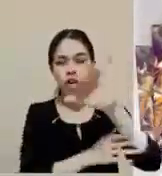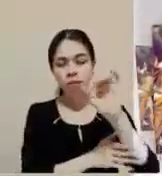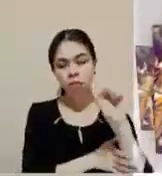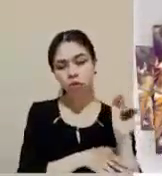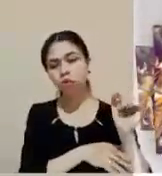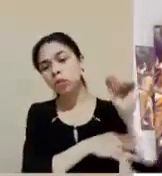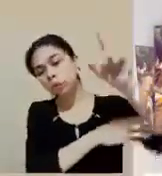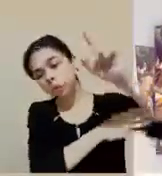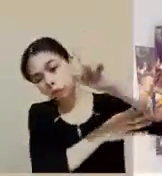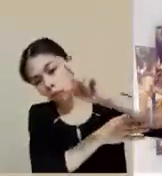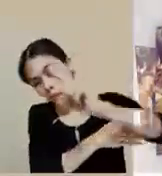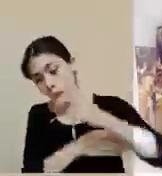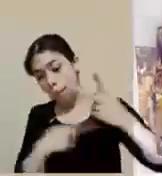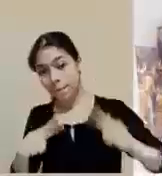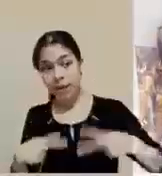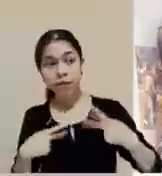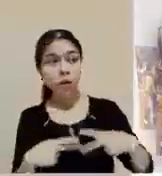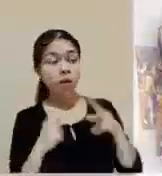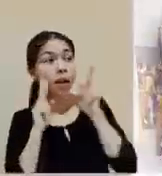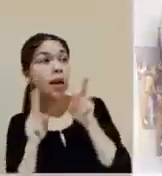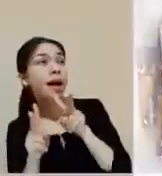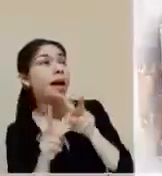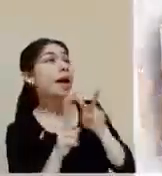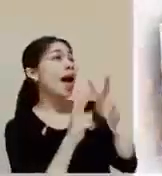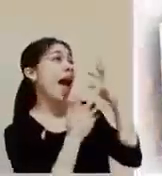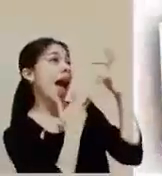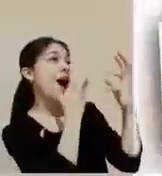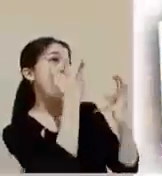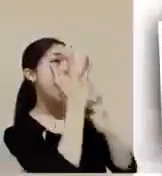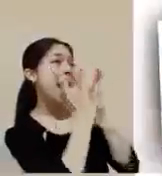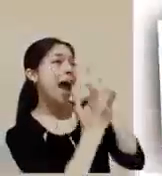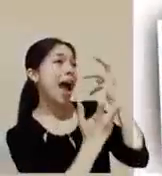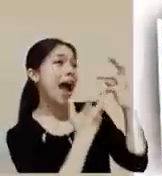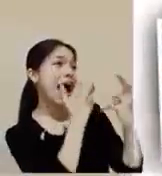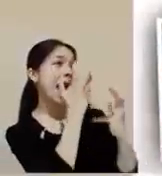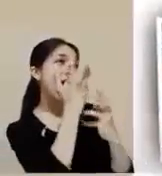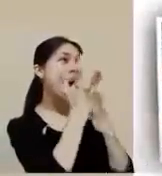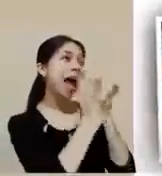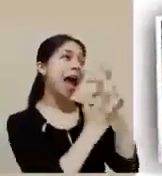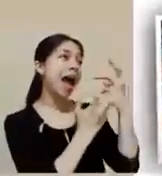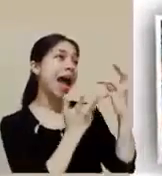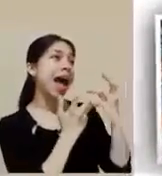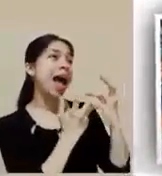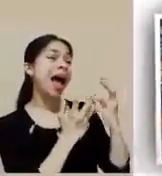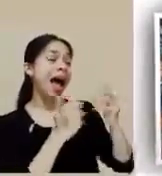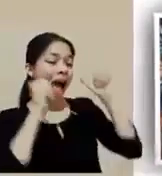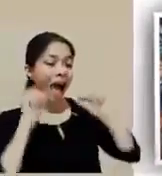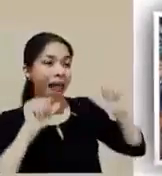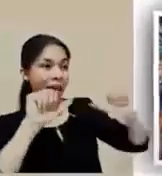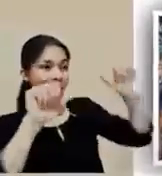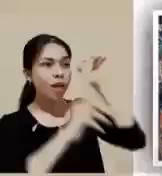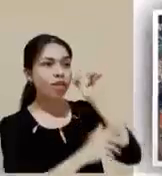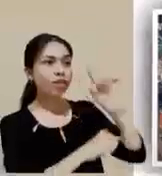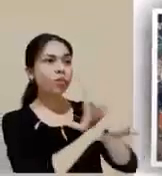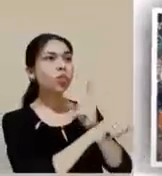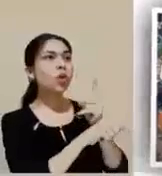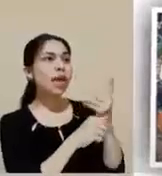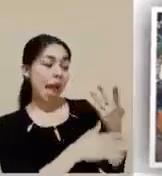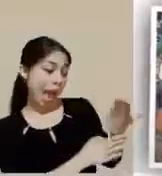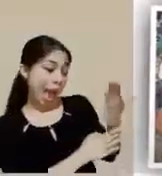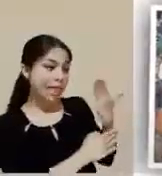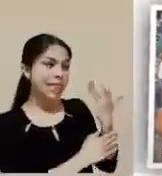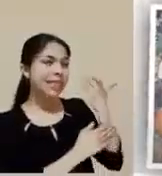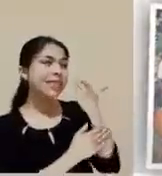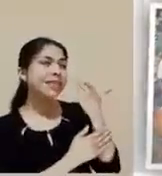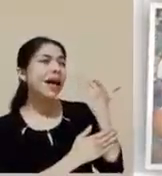la multitud de discípulos entusiasmados se pusieron a alabar a Dios a gritos por todos los prodigios que habían visto